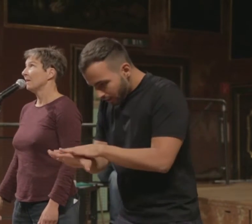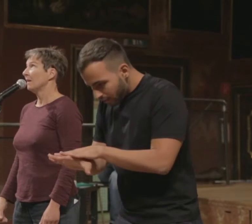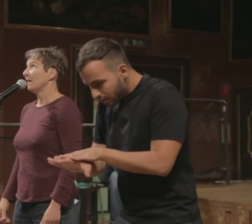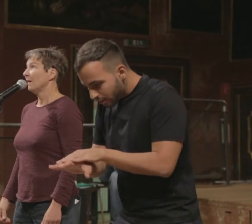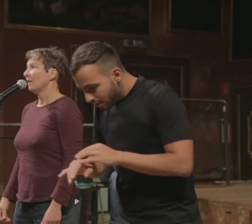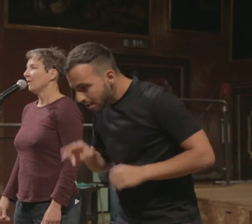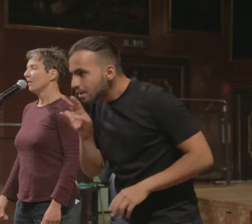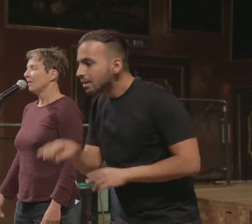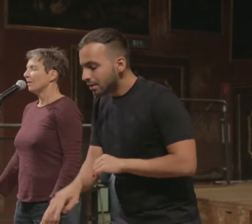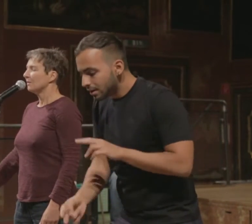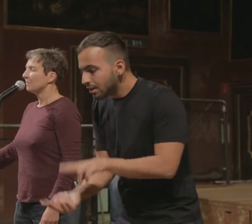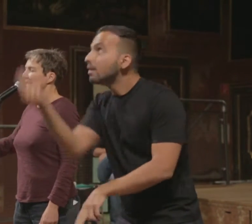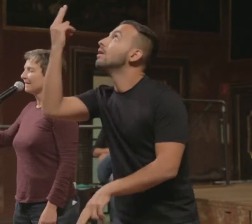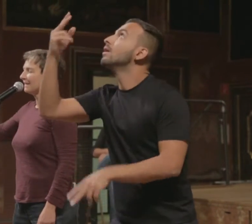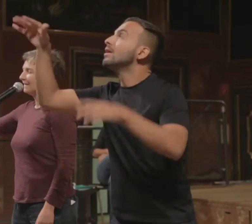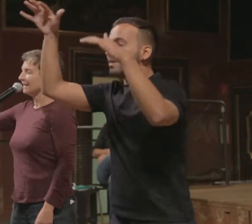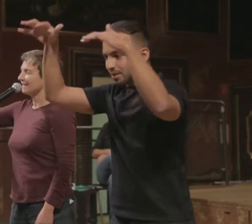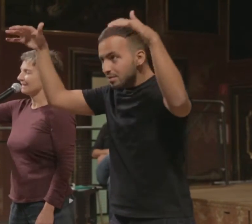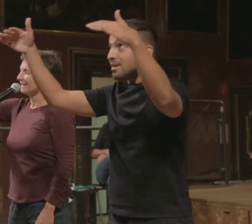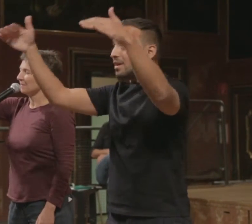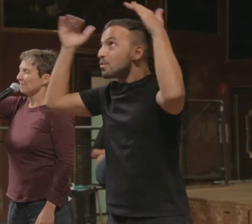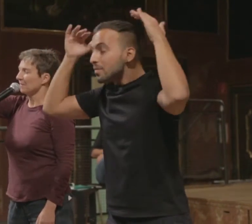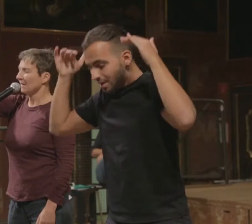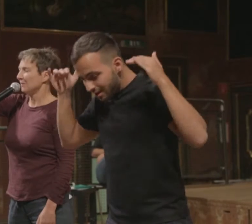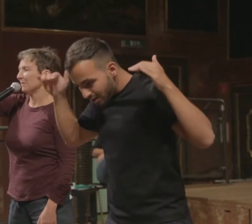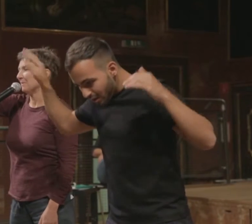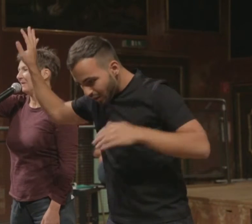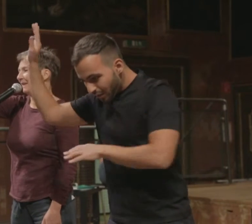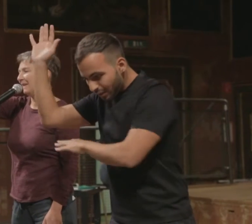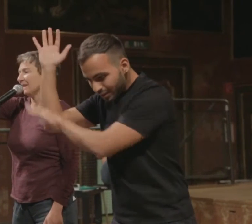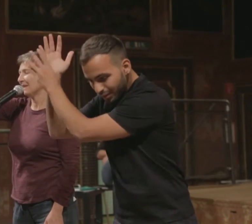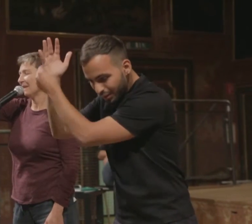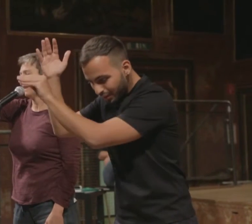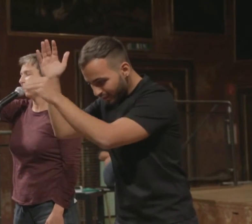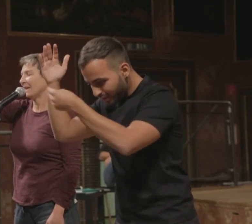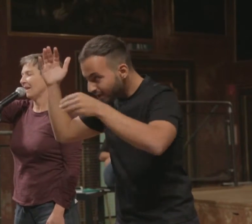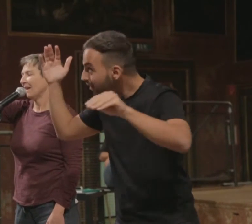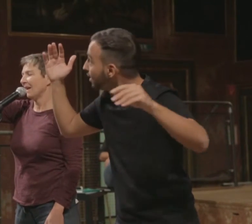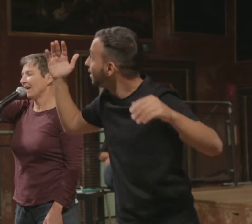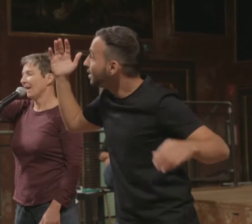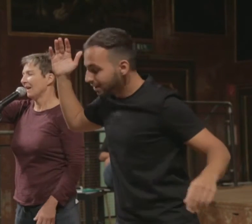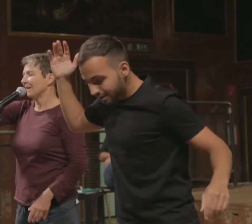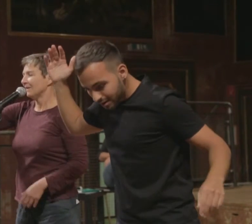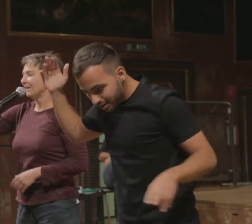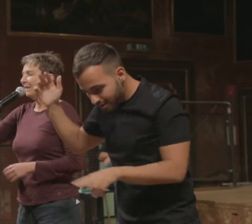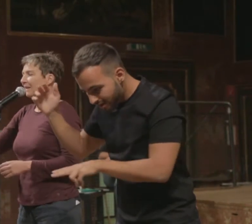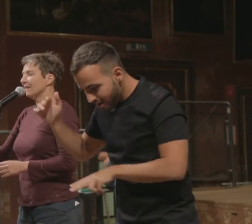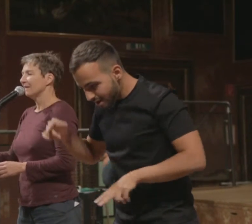und Blättern an den Ästen, die über dem See hingen. Zieh ein